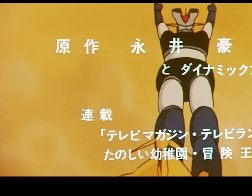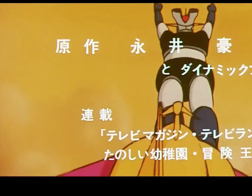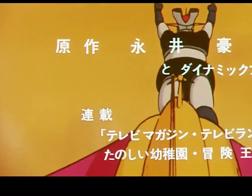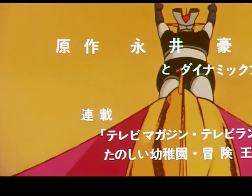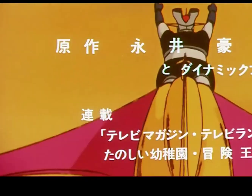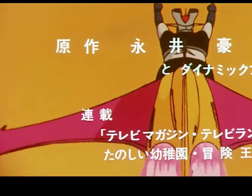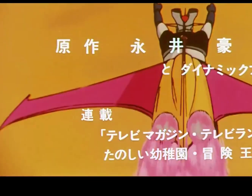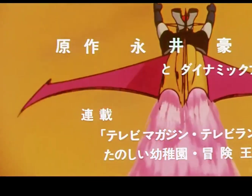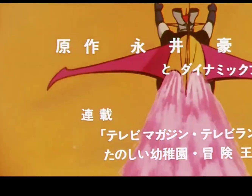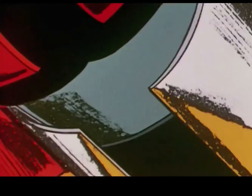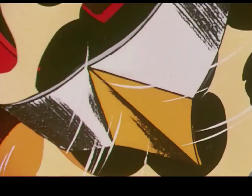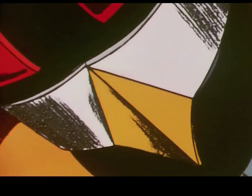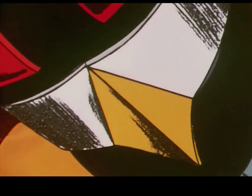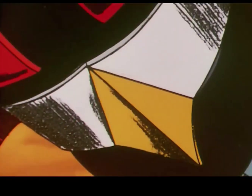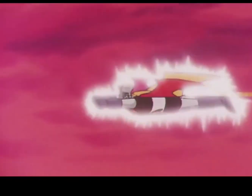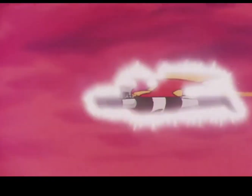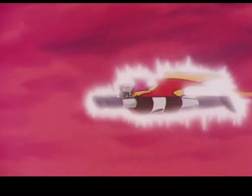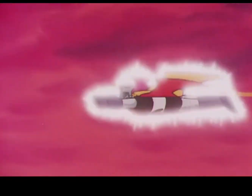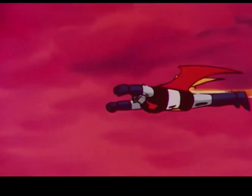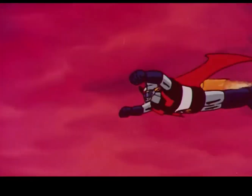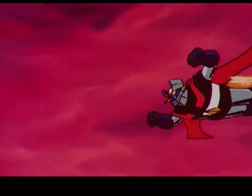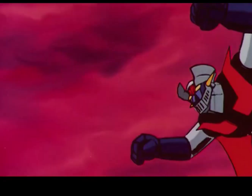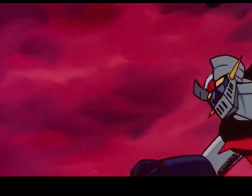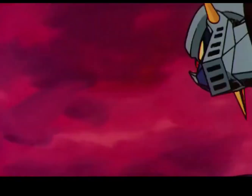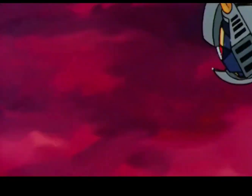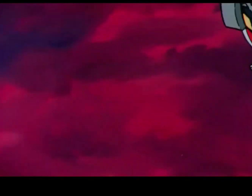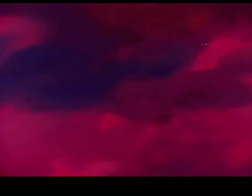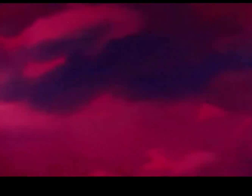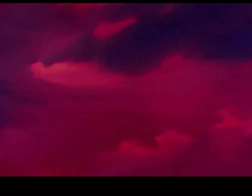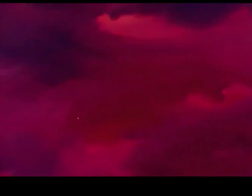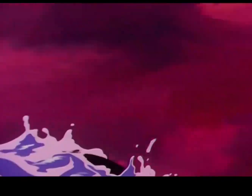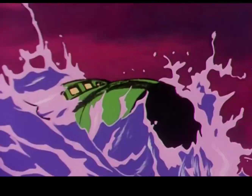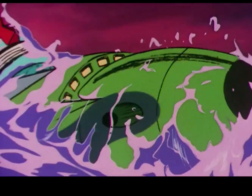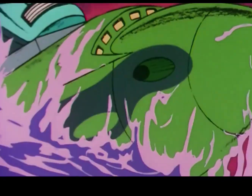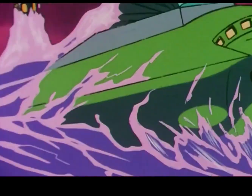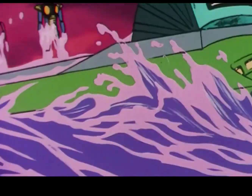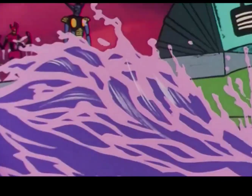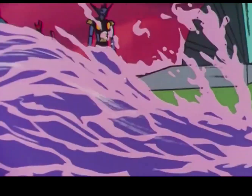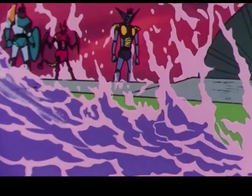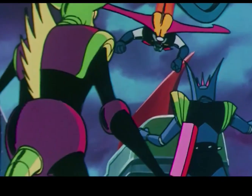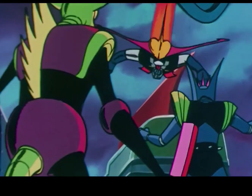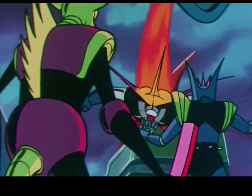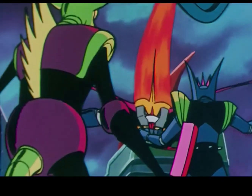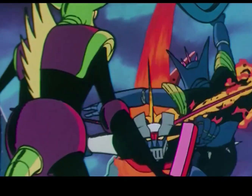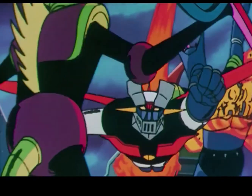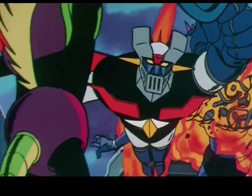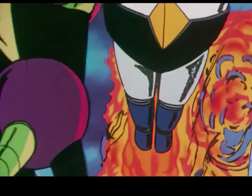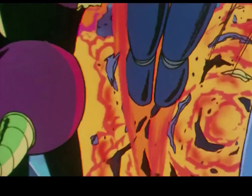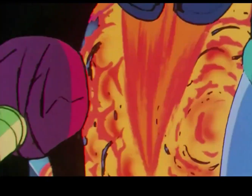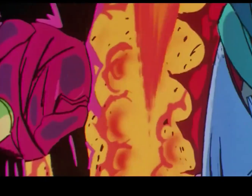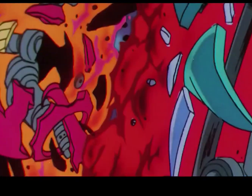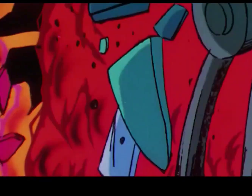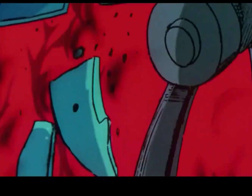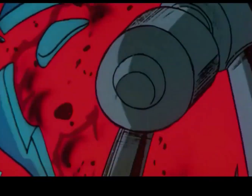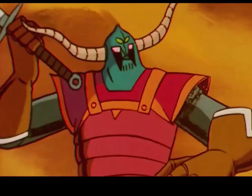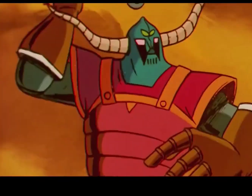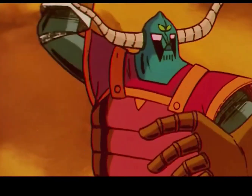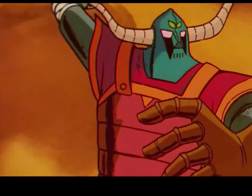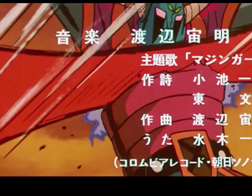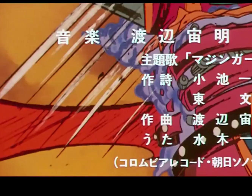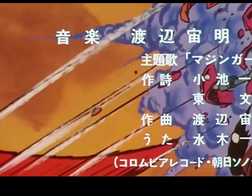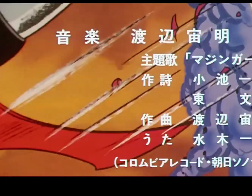robot Mazinger Mazinger es fuerte y cuidado Es una furia